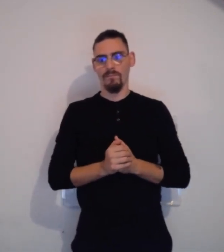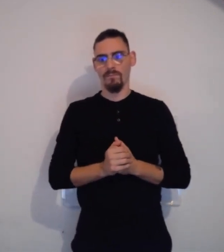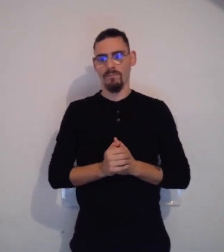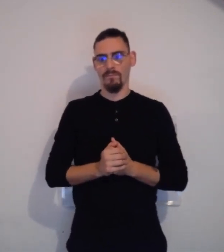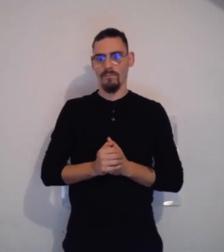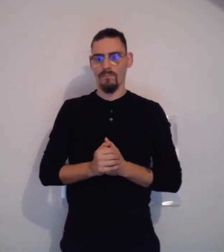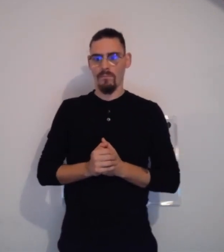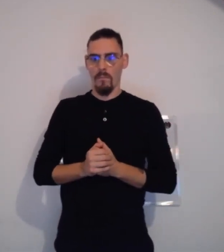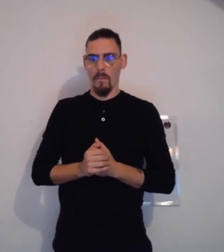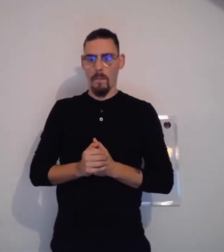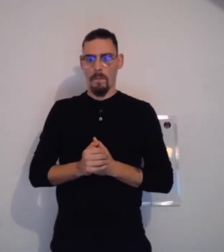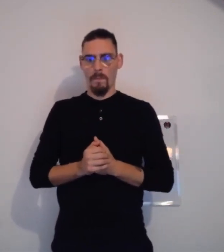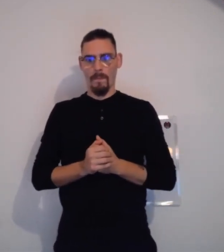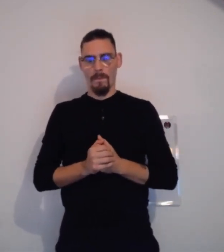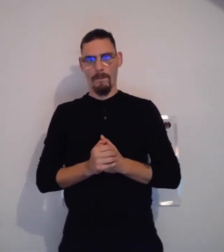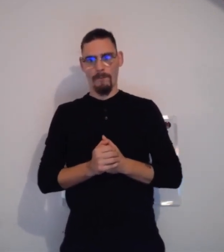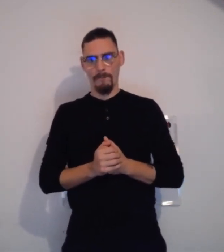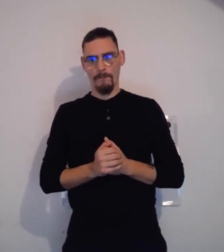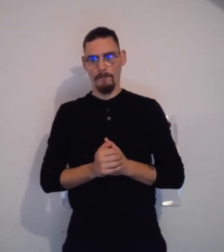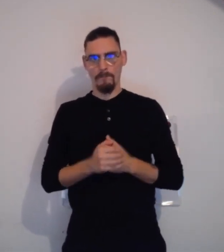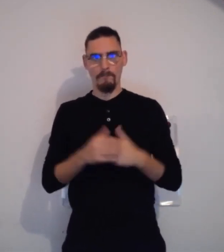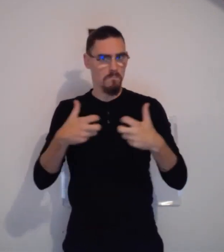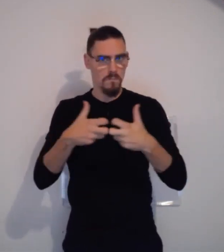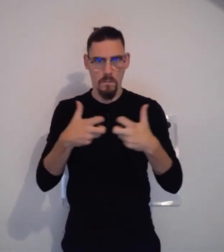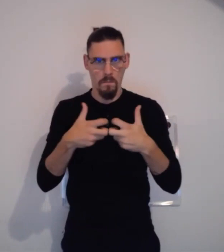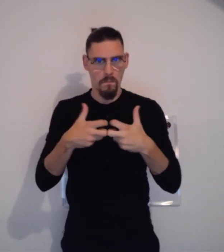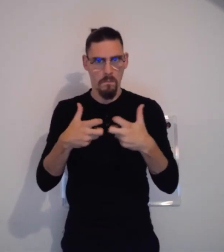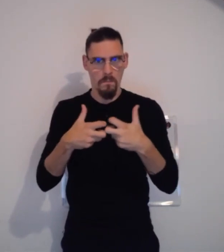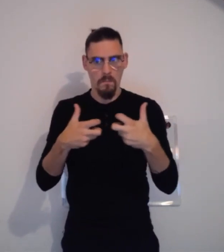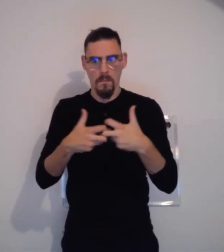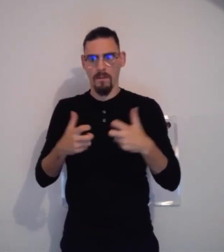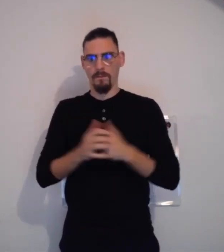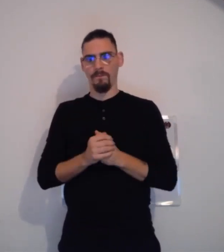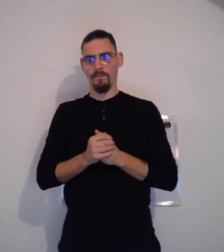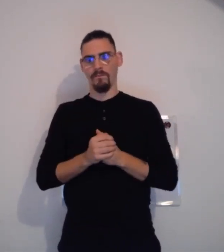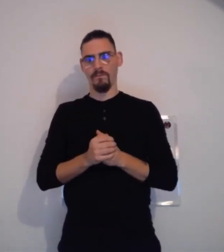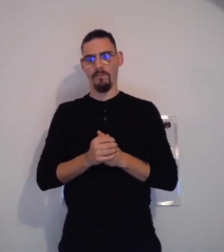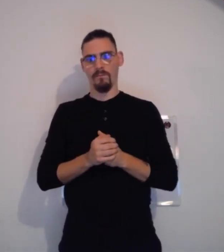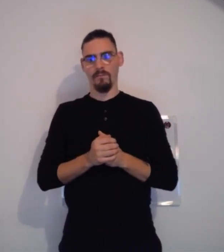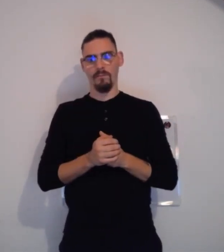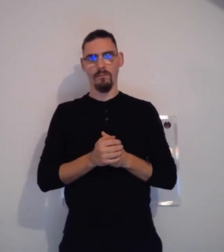termes, les signes sont différents ? Et bien, oui. Je vais vous donner un exemple.